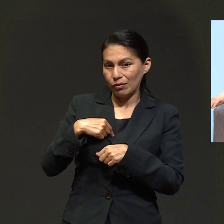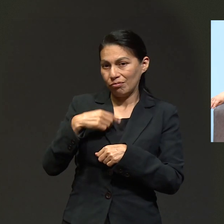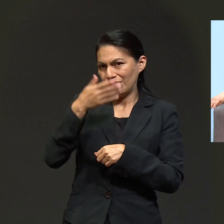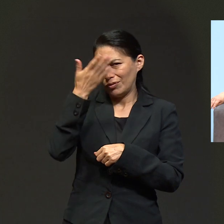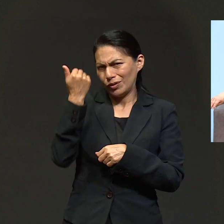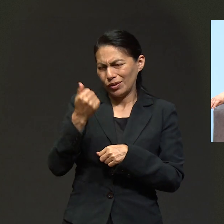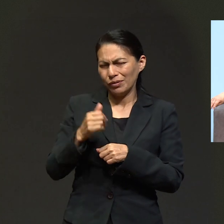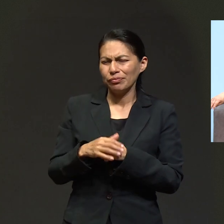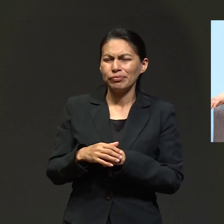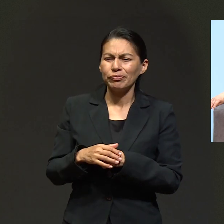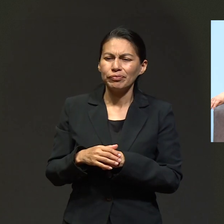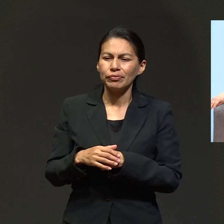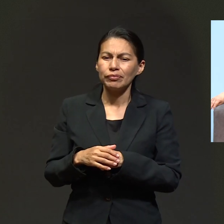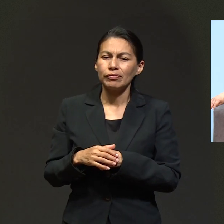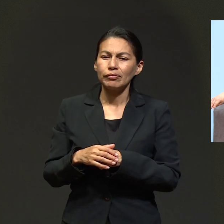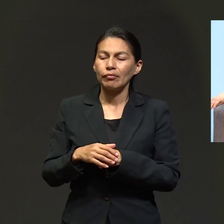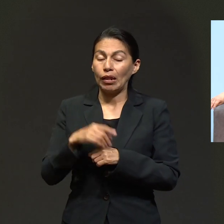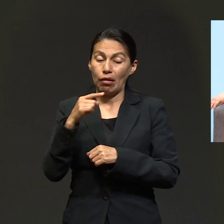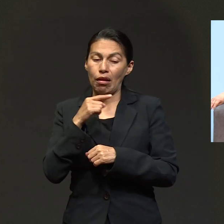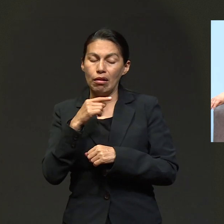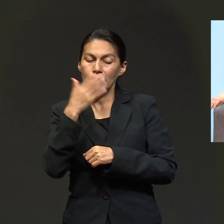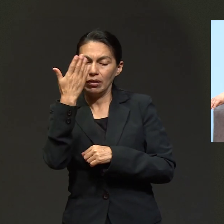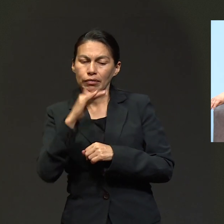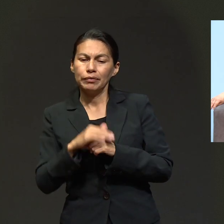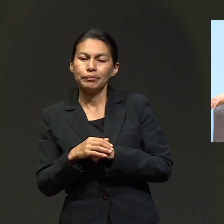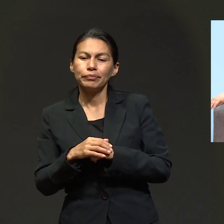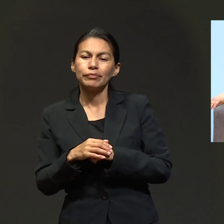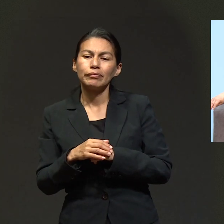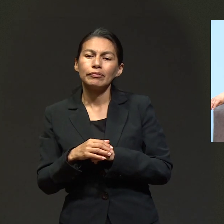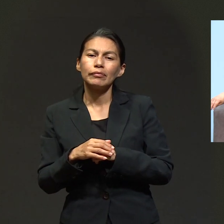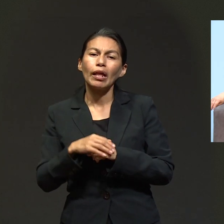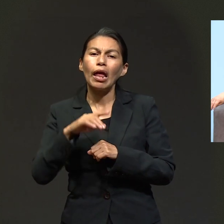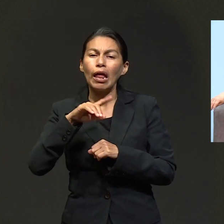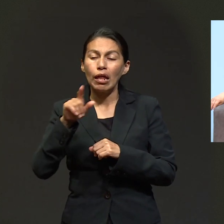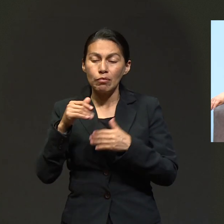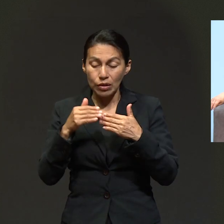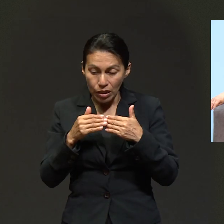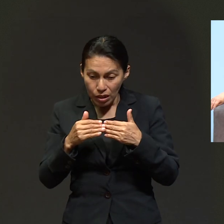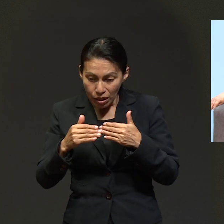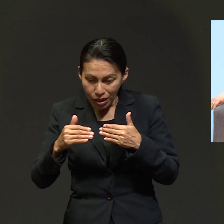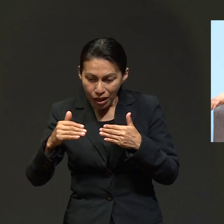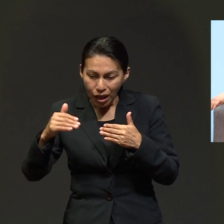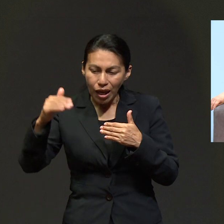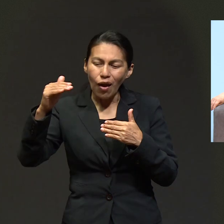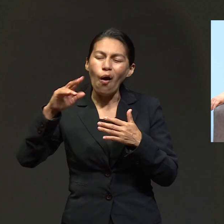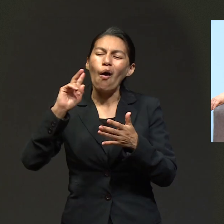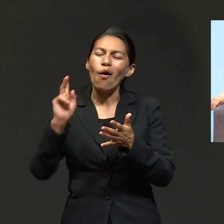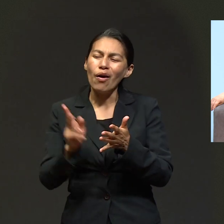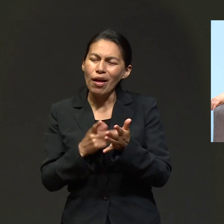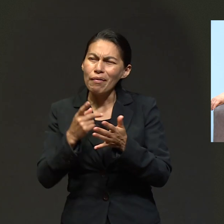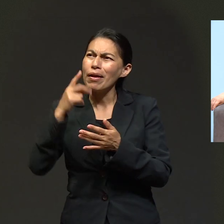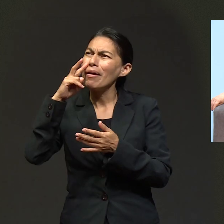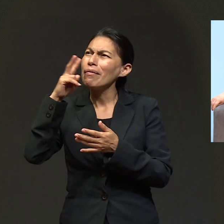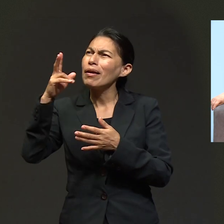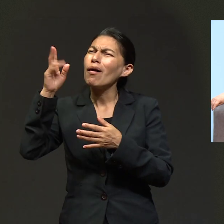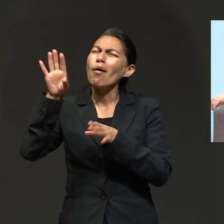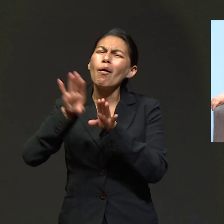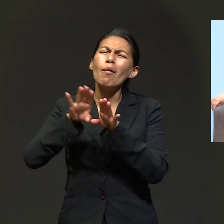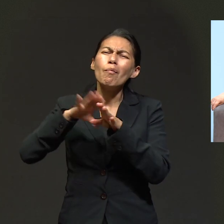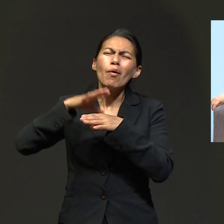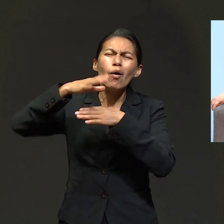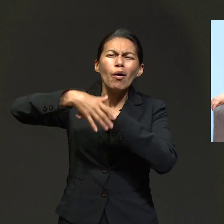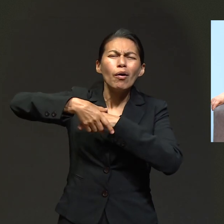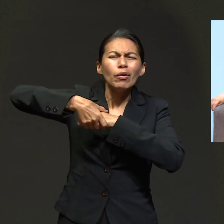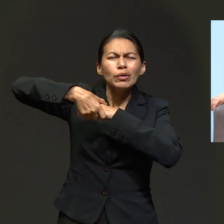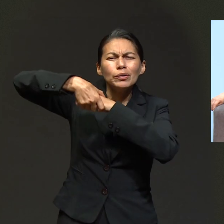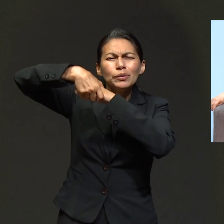ahí no supe, él es el que más adelante le puede contar cómo estuvo. Y, pero, a partir de ahí empecé nuevamente a ver la mano